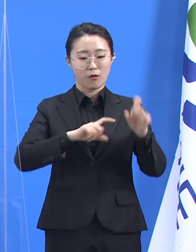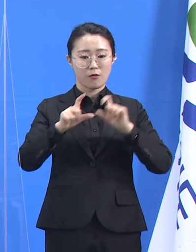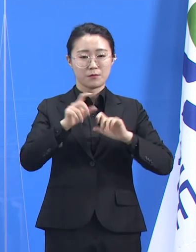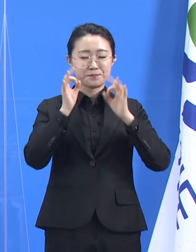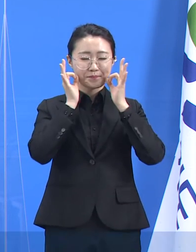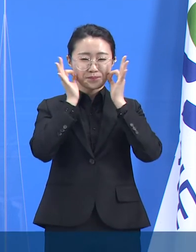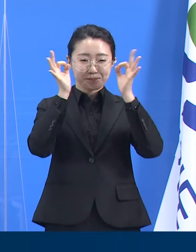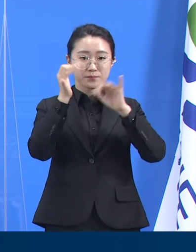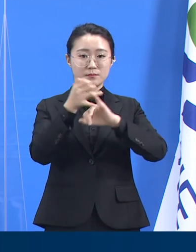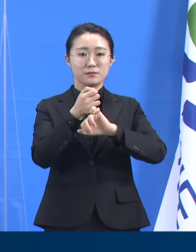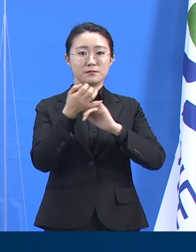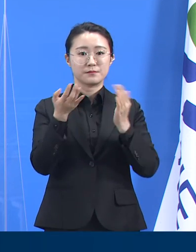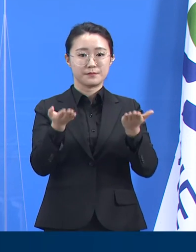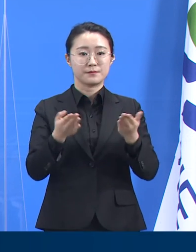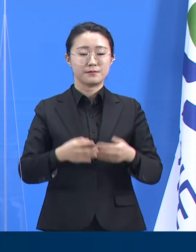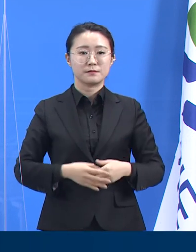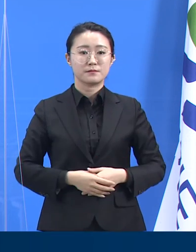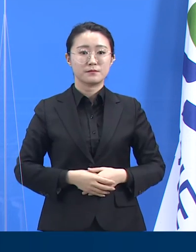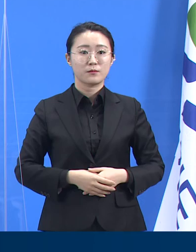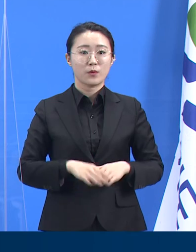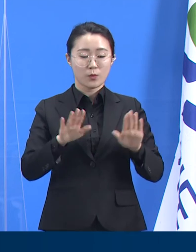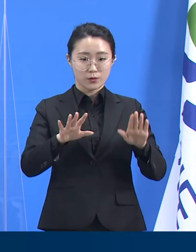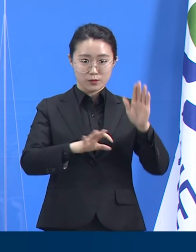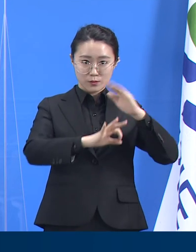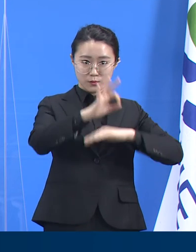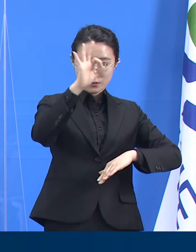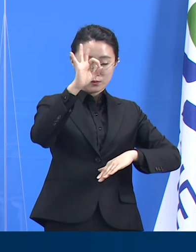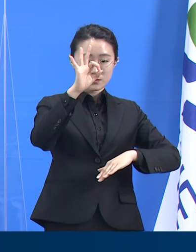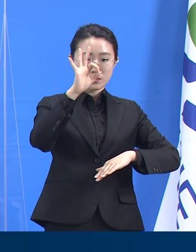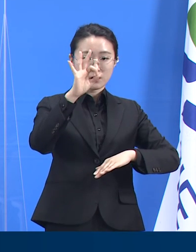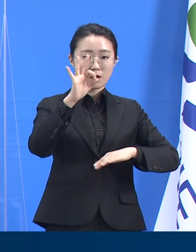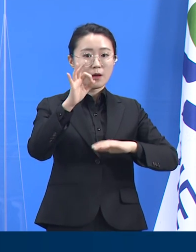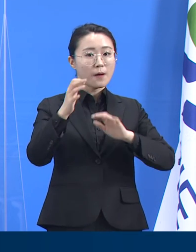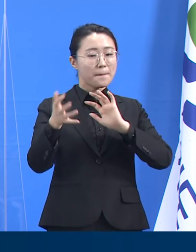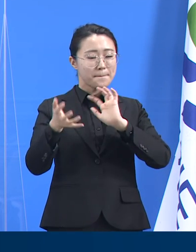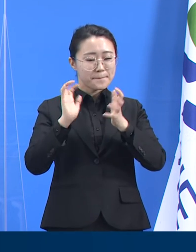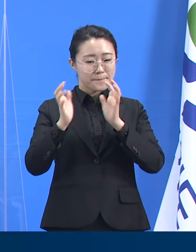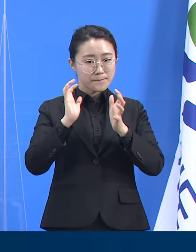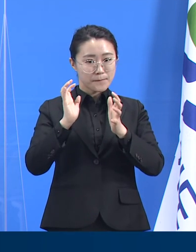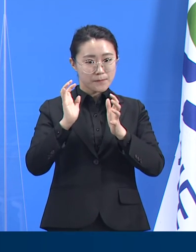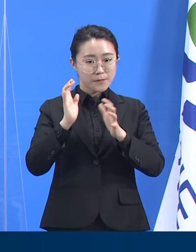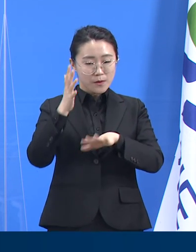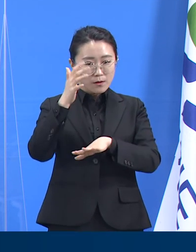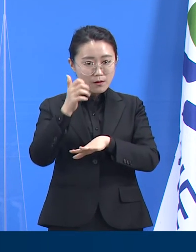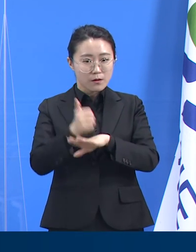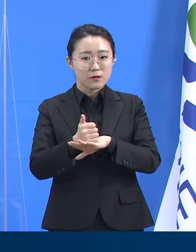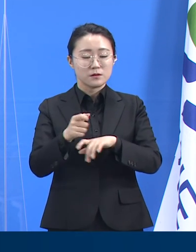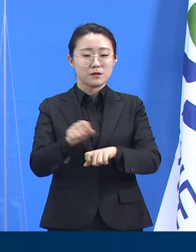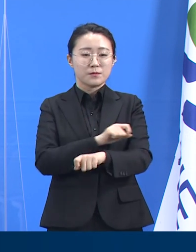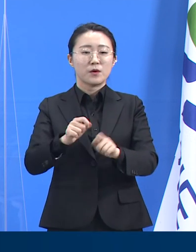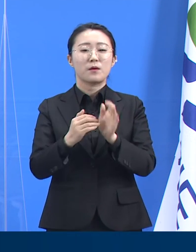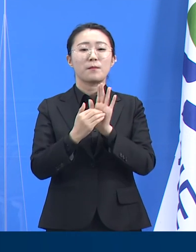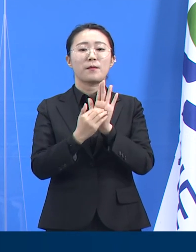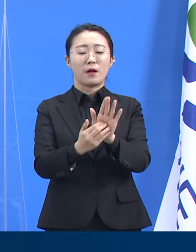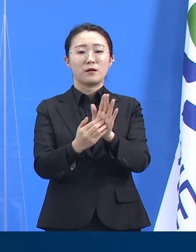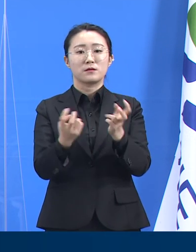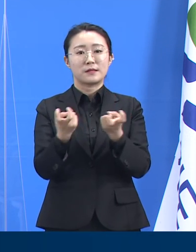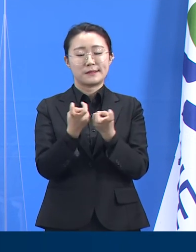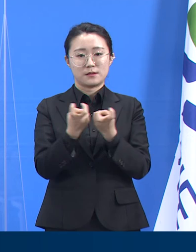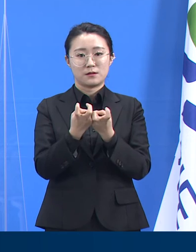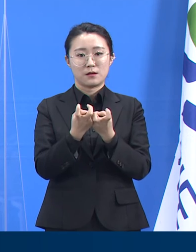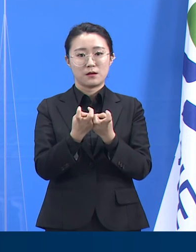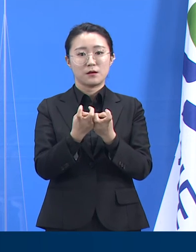금일 오전 중대본과 함께 논의하면서 특별 방역 대책을 발표하였습니다. 도의